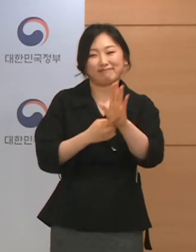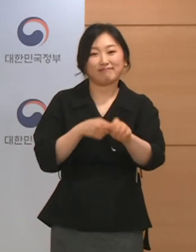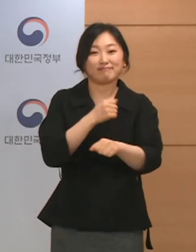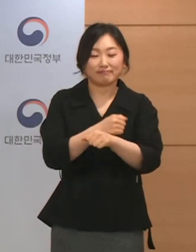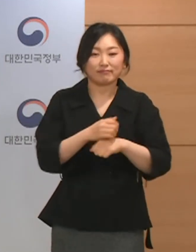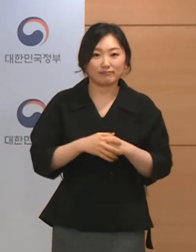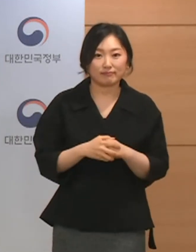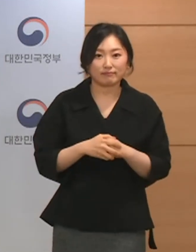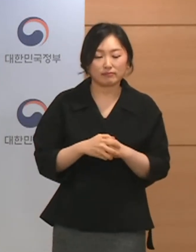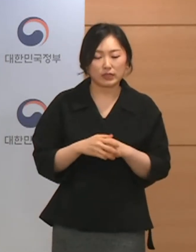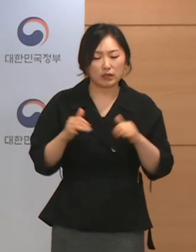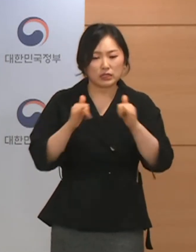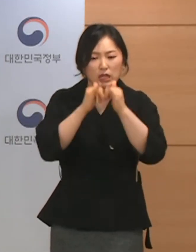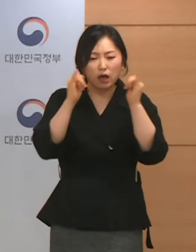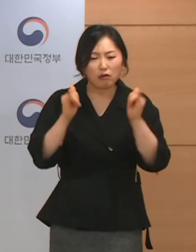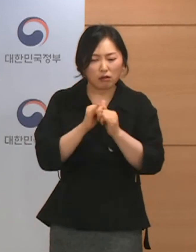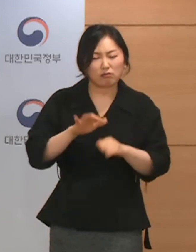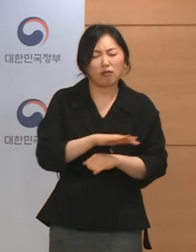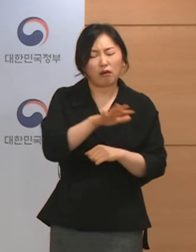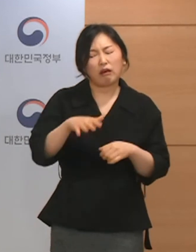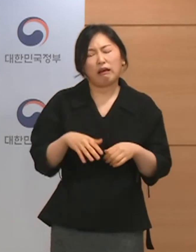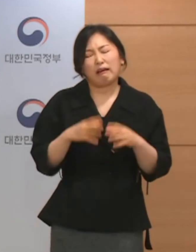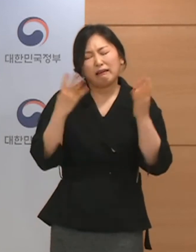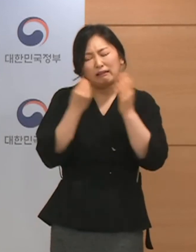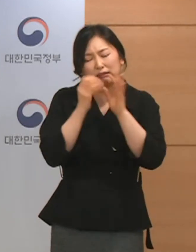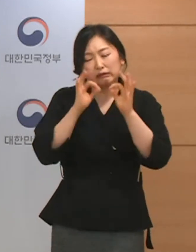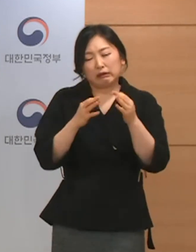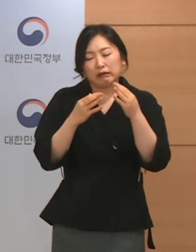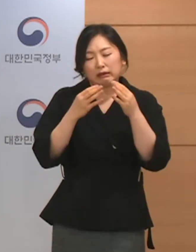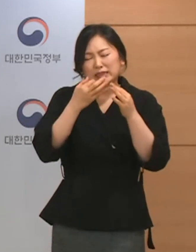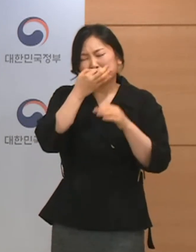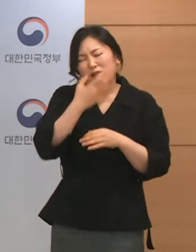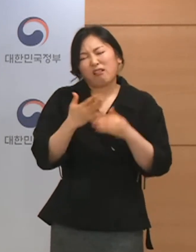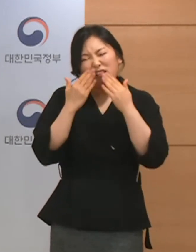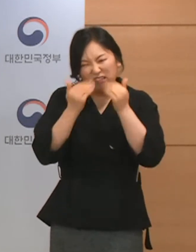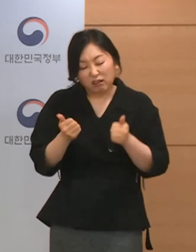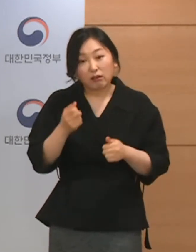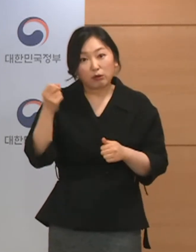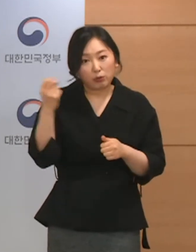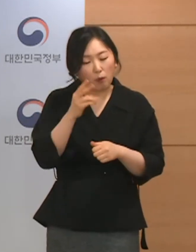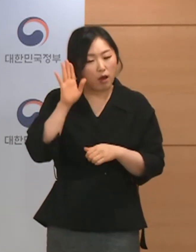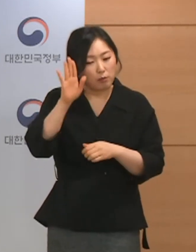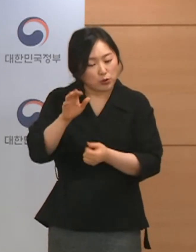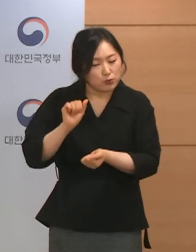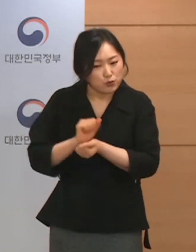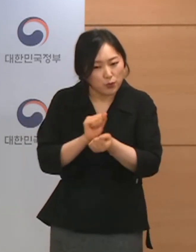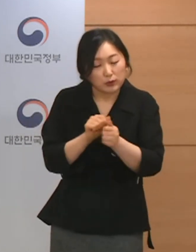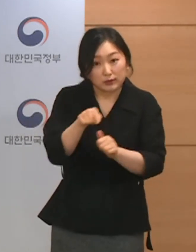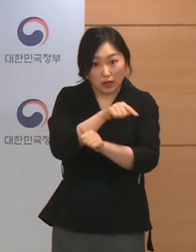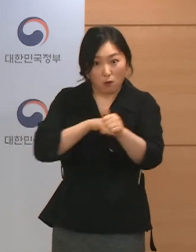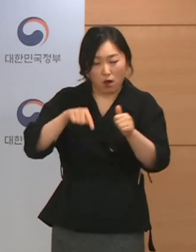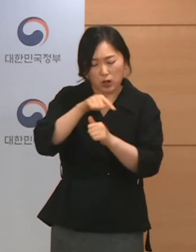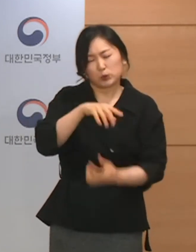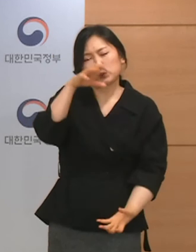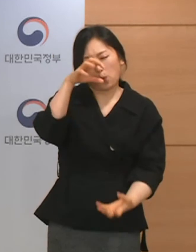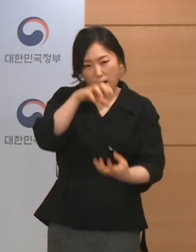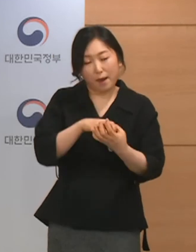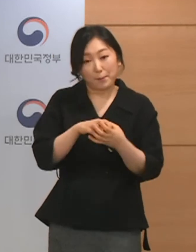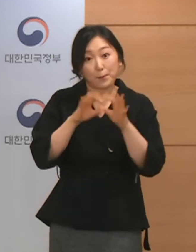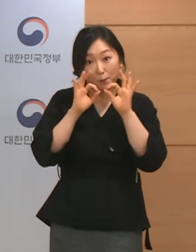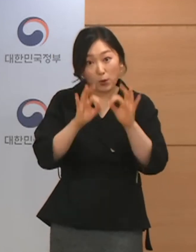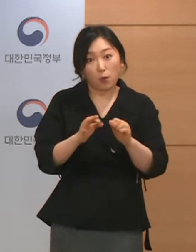것처럼 사회경제적 피로와 국민적 피로감 그리고 앞으로의 유행 상황에 대한 부분들을 좀 종합적으로 고려하여 현재